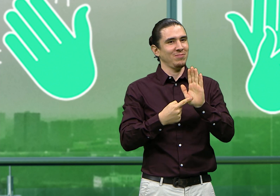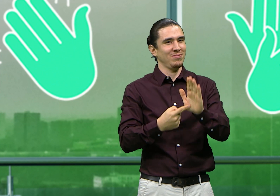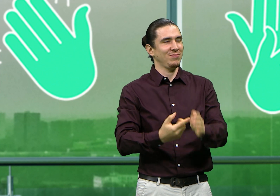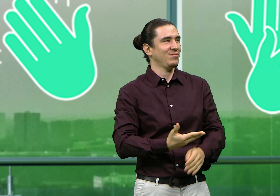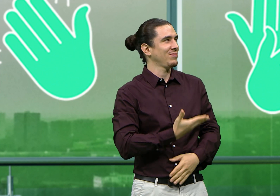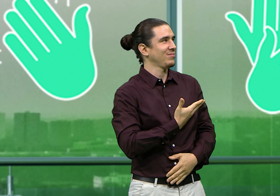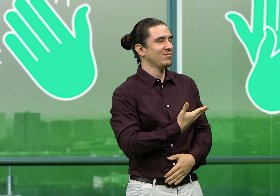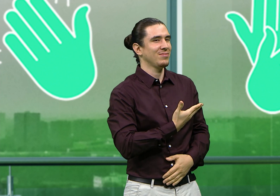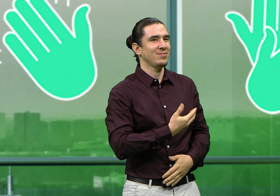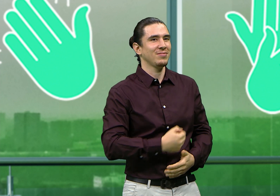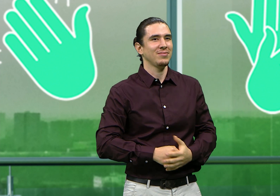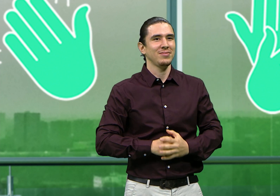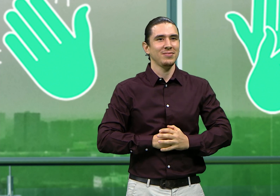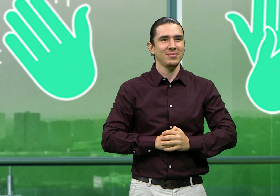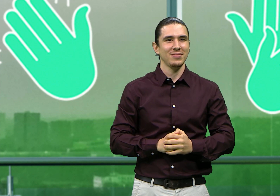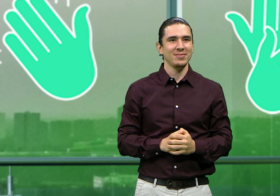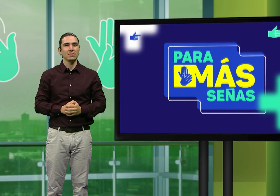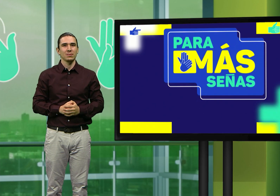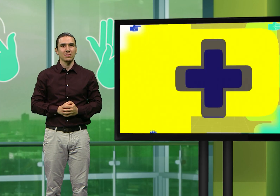compañeros.